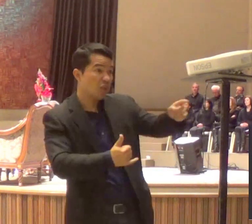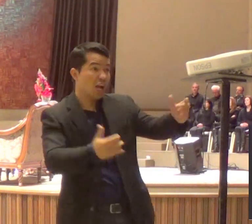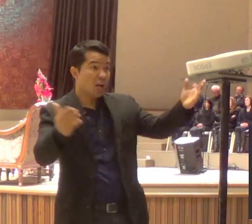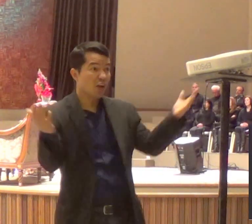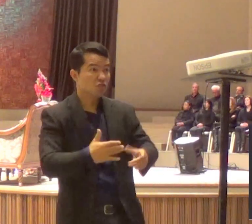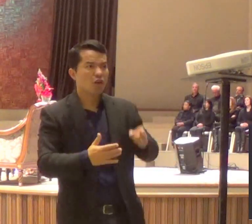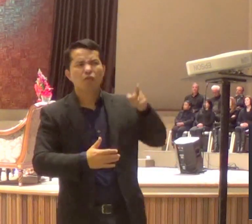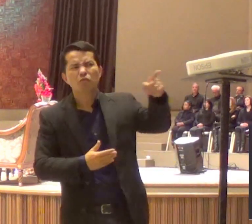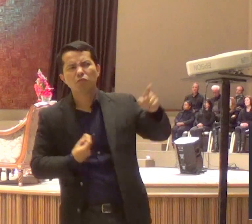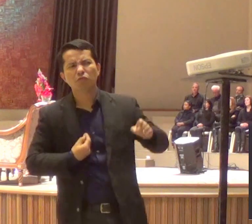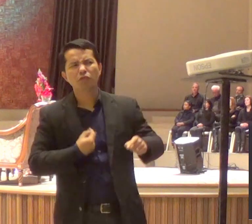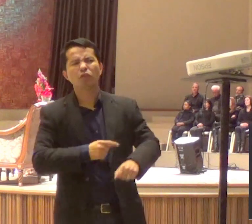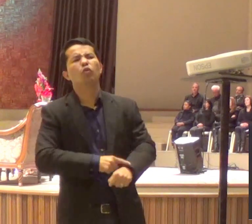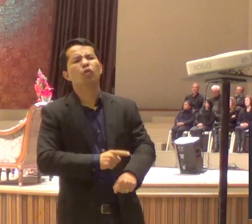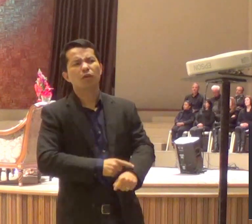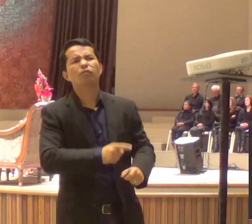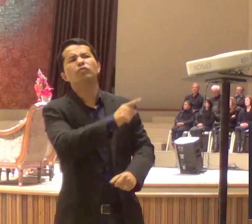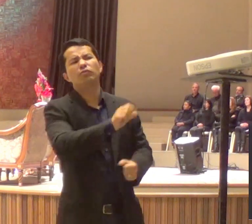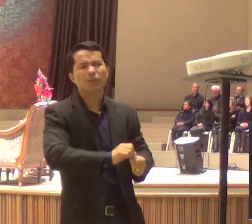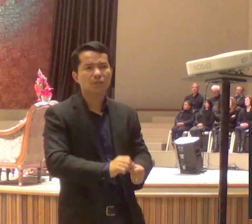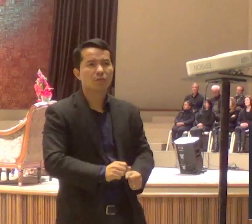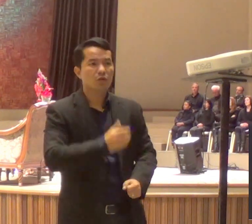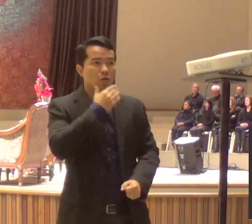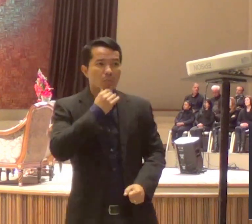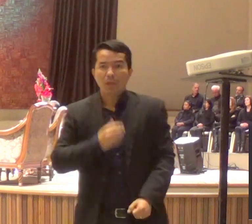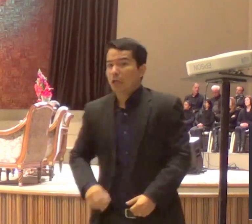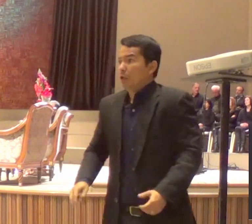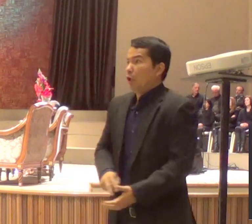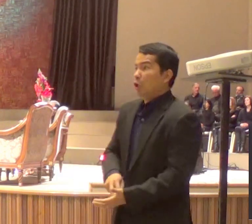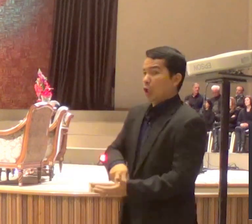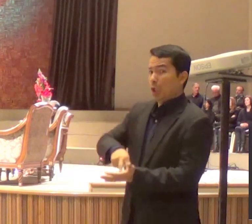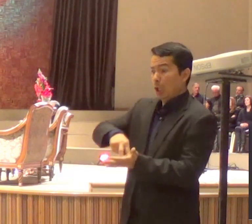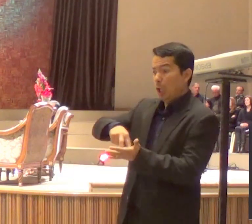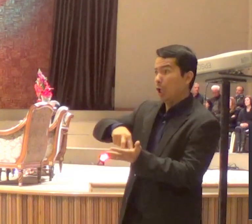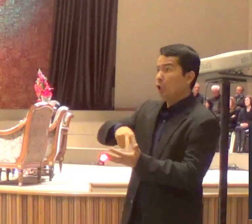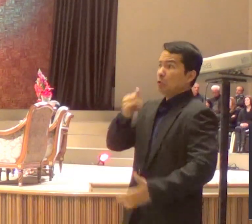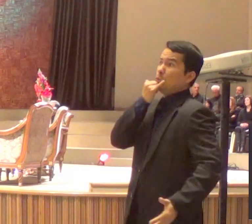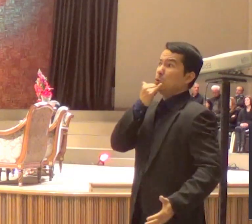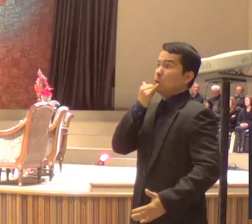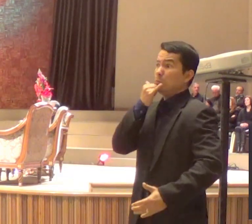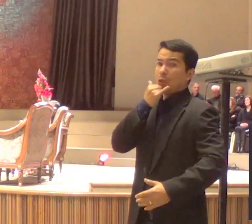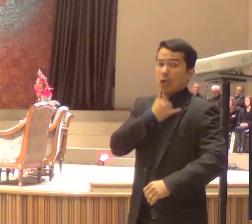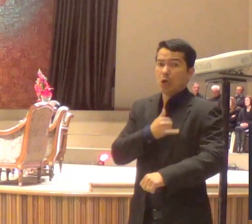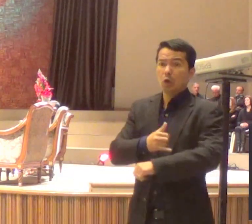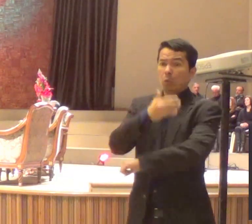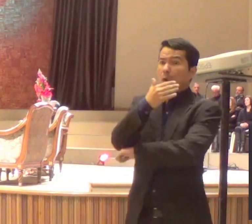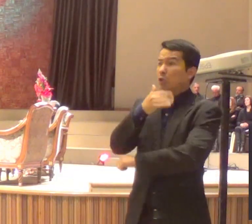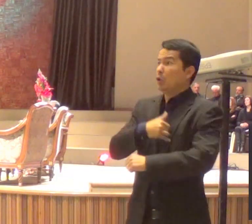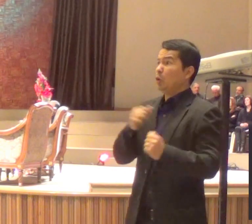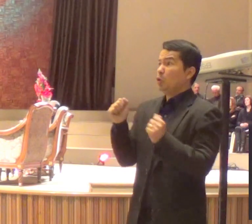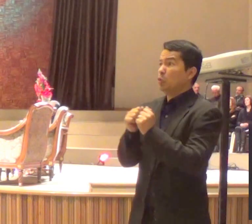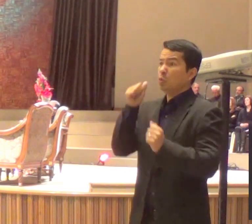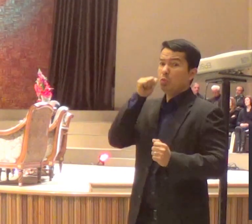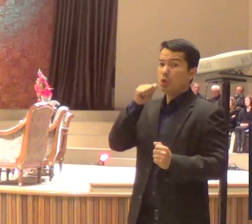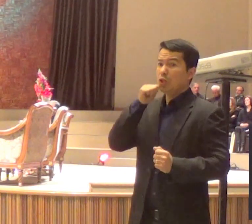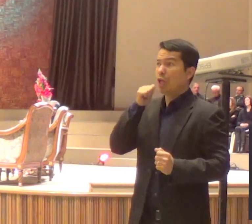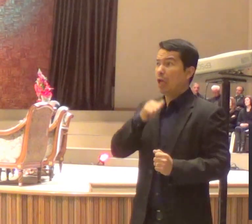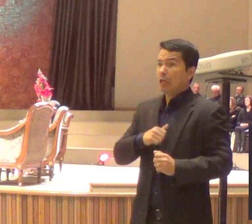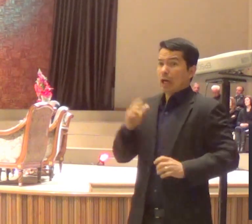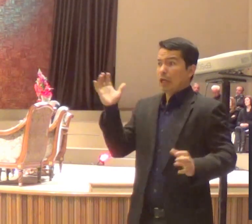vida? E o moço tremeu do outro lado, disse assim, eu estou num motel, com o amor, sai daí agora, porque Deus